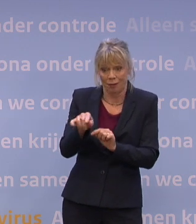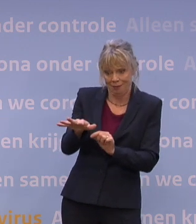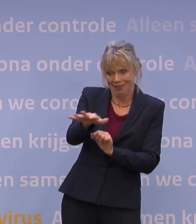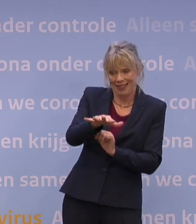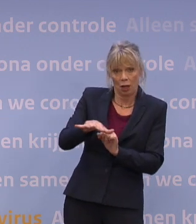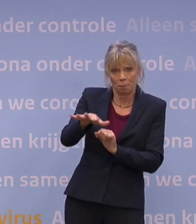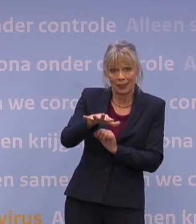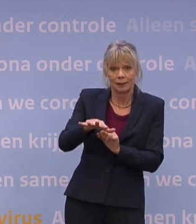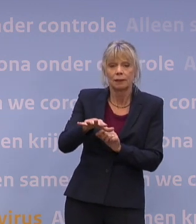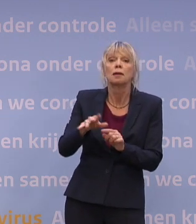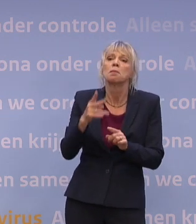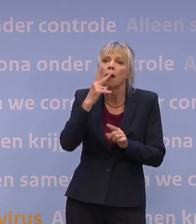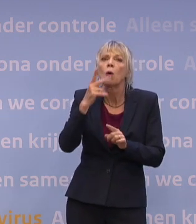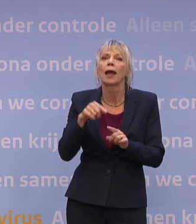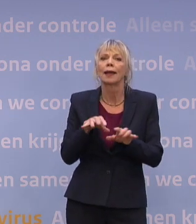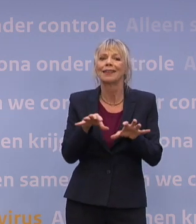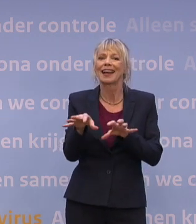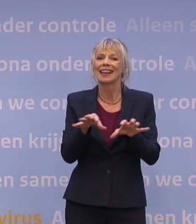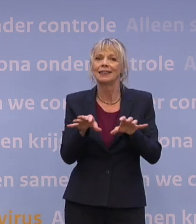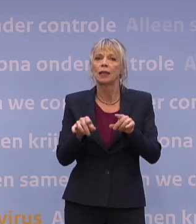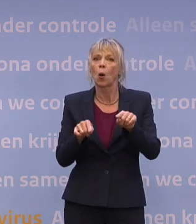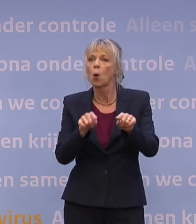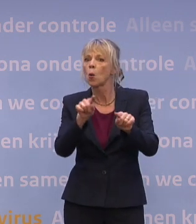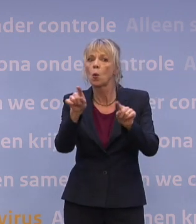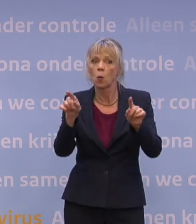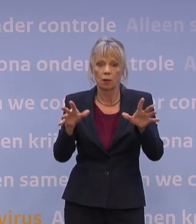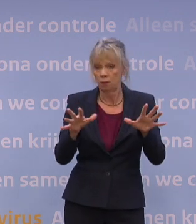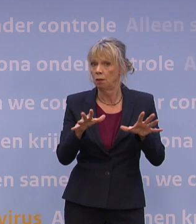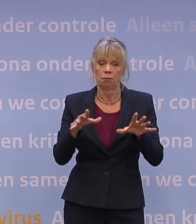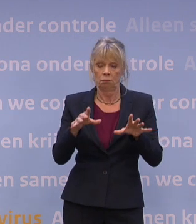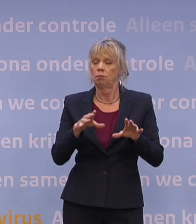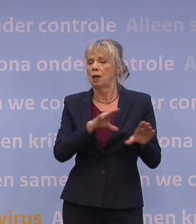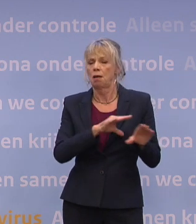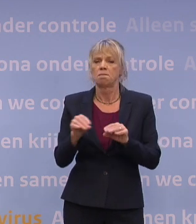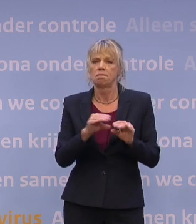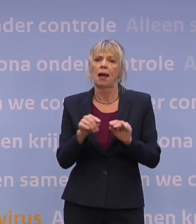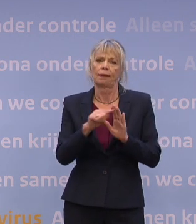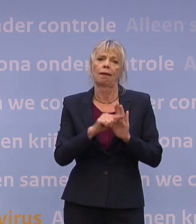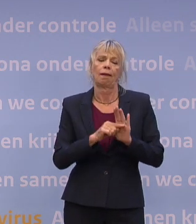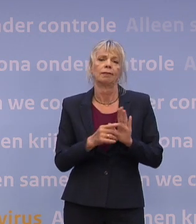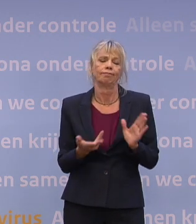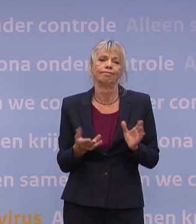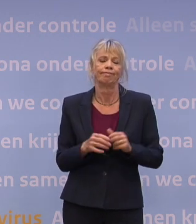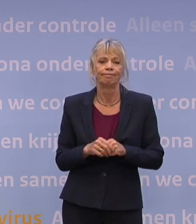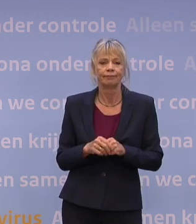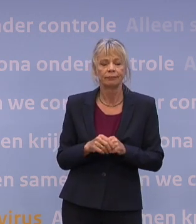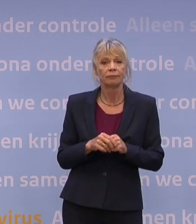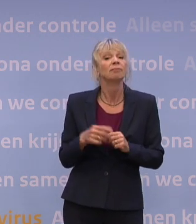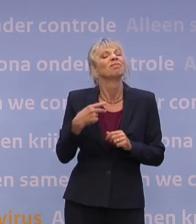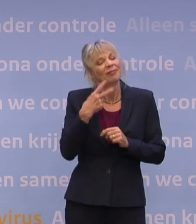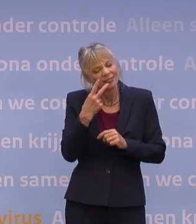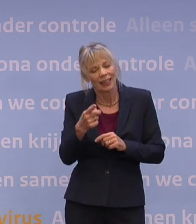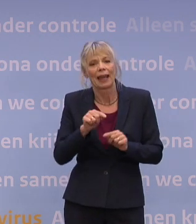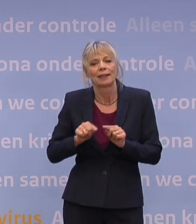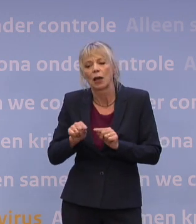risiconiveaus. Op het moment dat daar ook de risiconiveaus oplopen, dan zullen daar gewoon weer maatregelen bij passen. We gaan natuurlijk wel opnieuw kijken naar die routekaart en